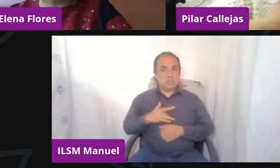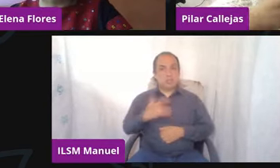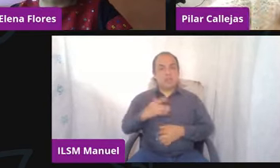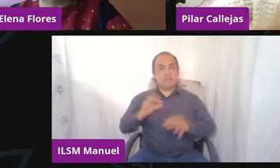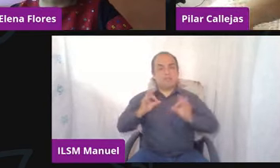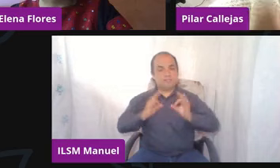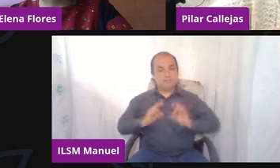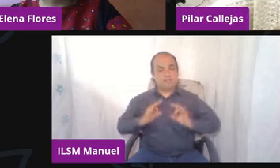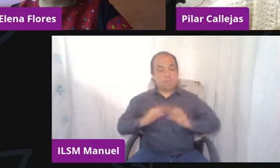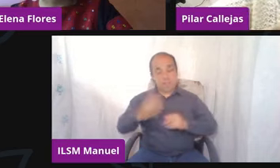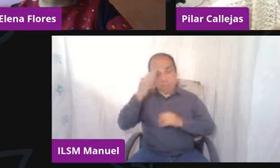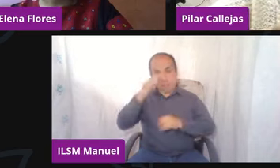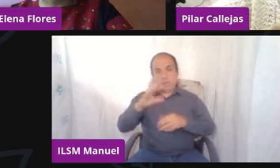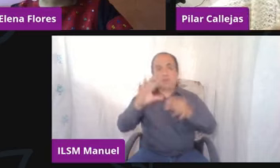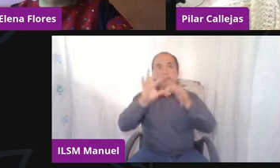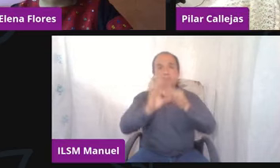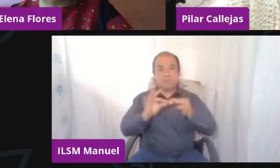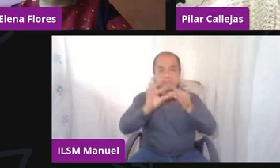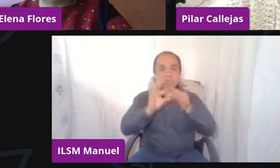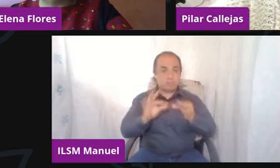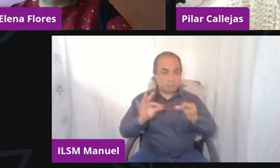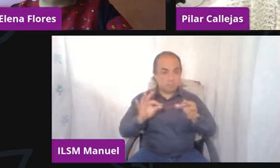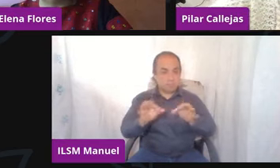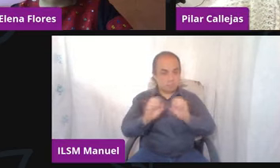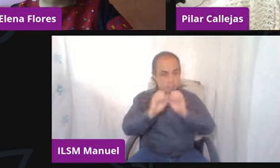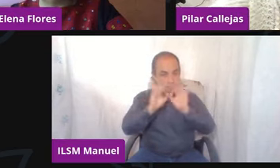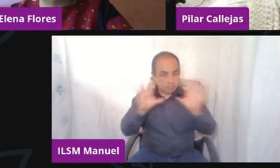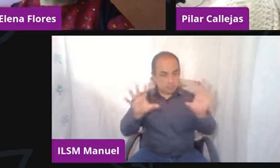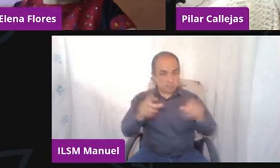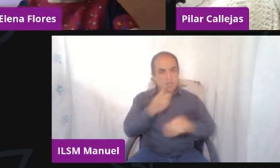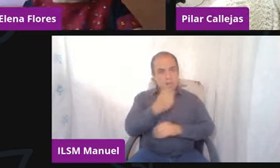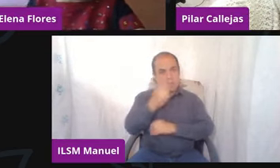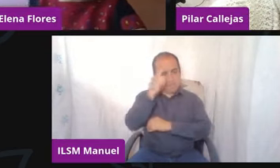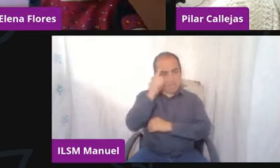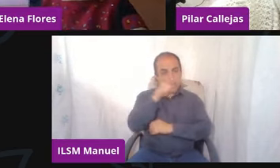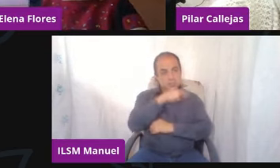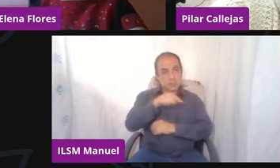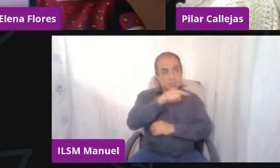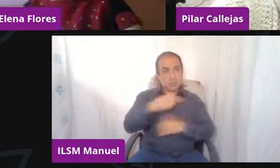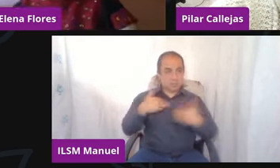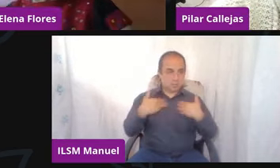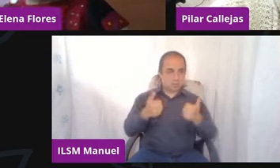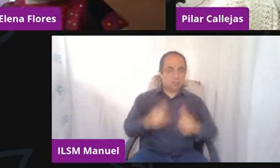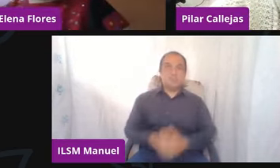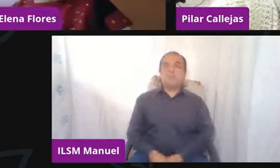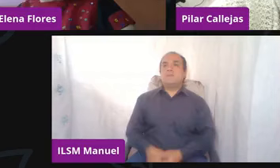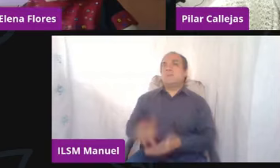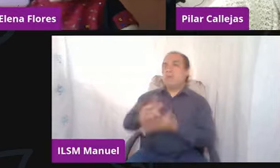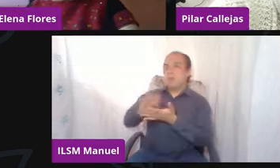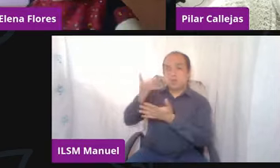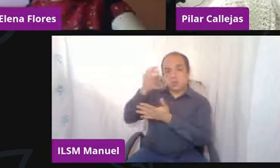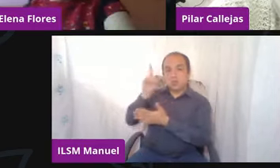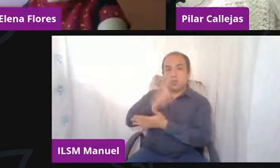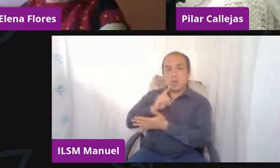comunicar lo que queremos comunicar va a ser más fácil. Muchas gracias, doctora. Dos preguntas interesantísimas,